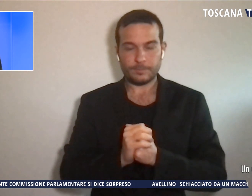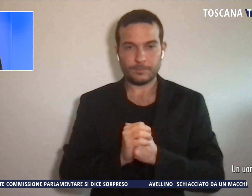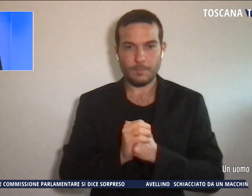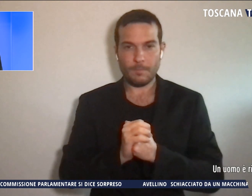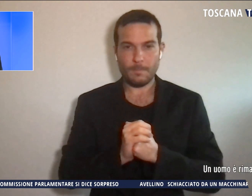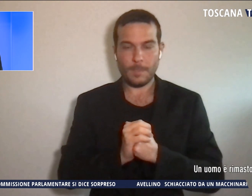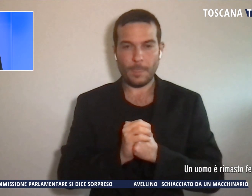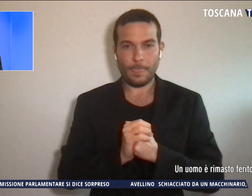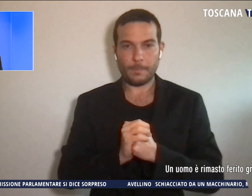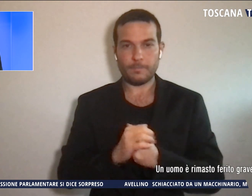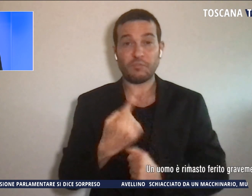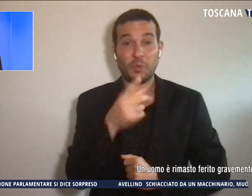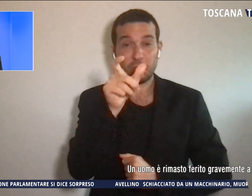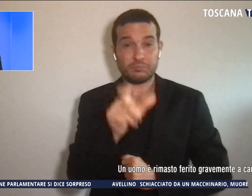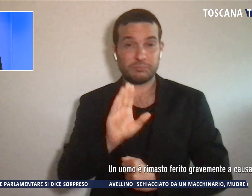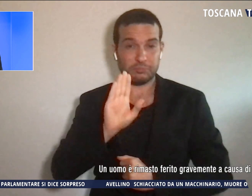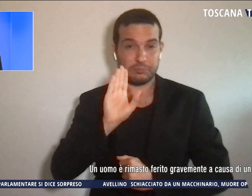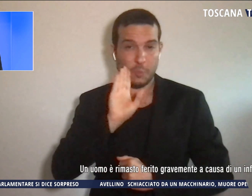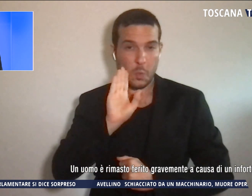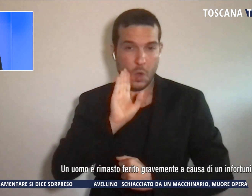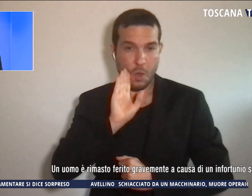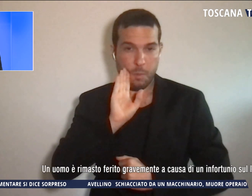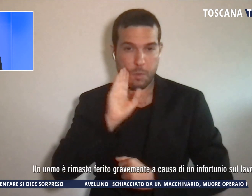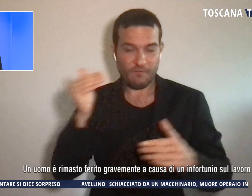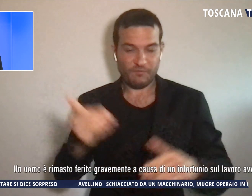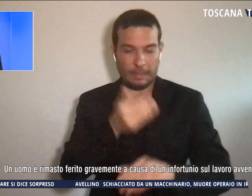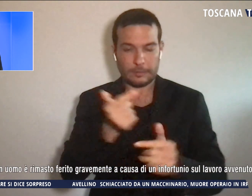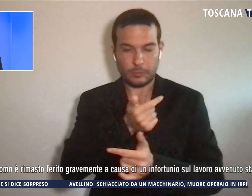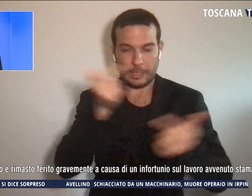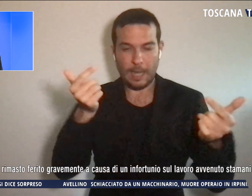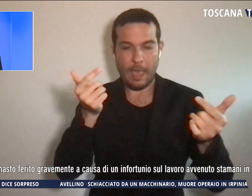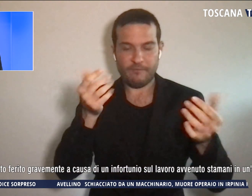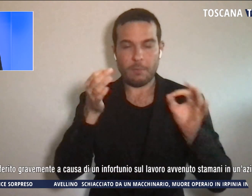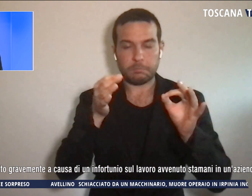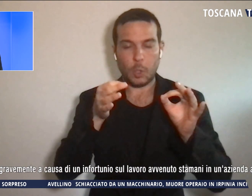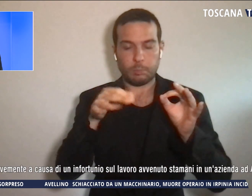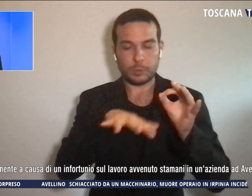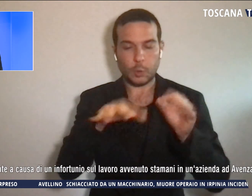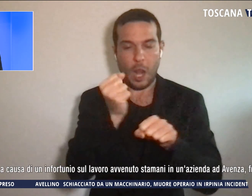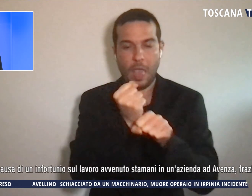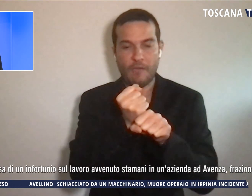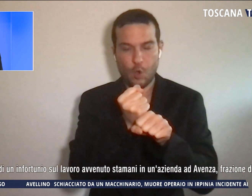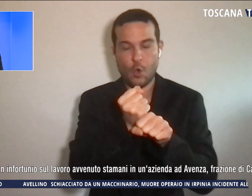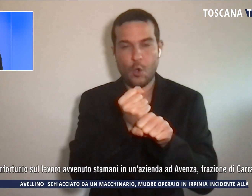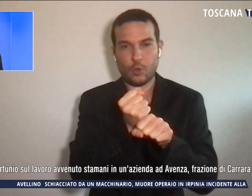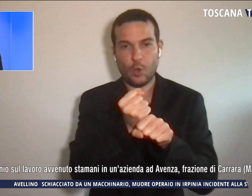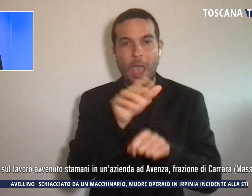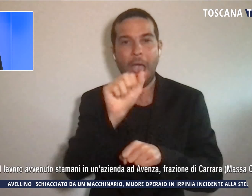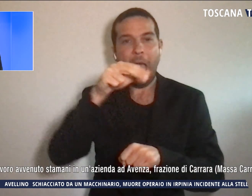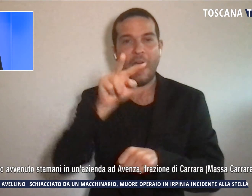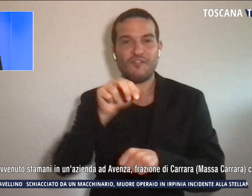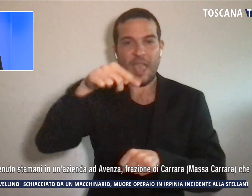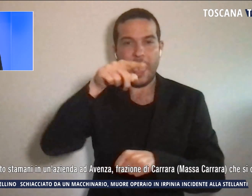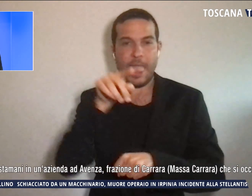E' uomo, è rimasto ferito gravemente a causa di un infortunio sul lavoro. E' avvenuto stamani ad Avenza, siamo nella provincia di